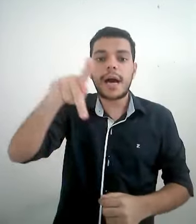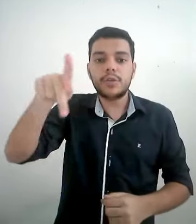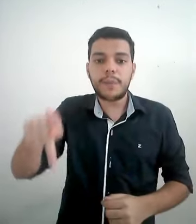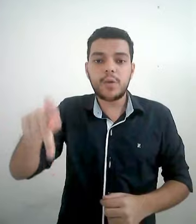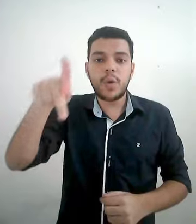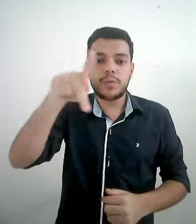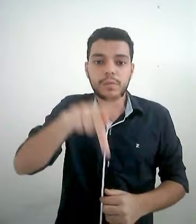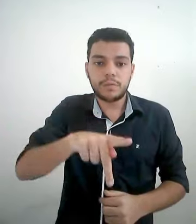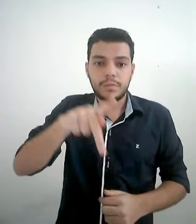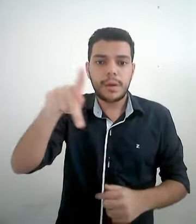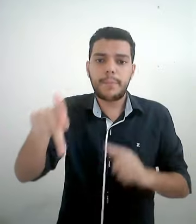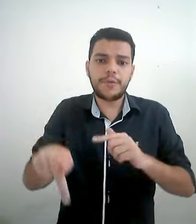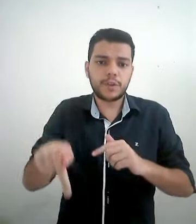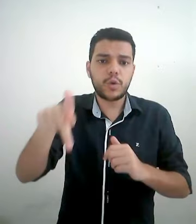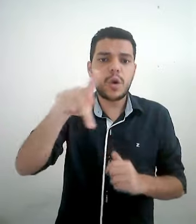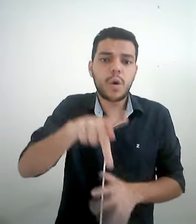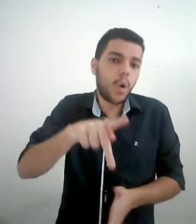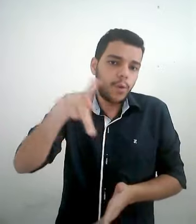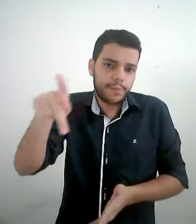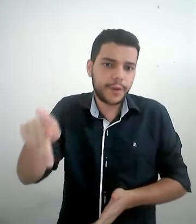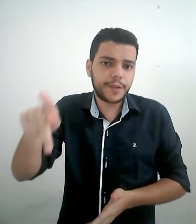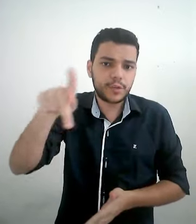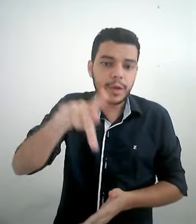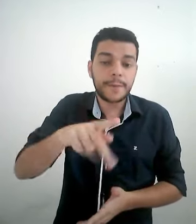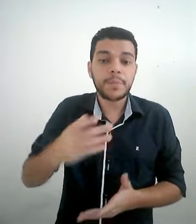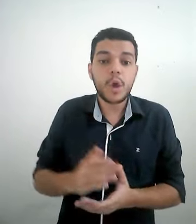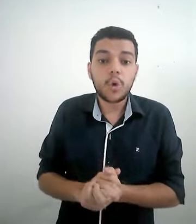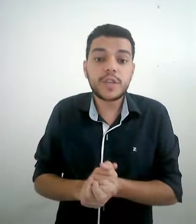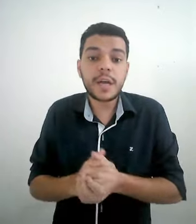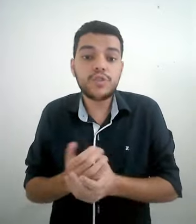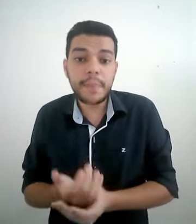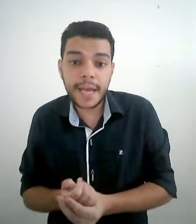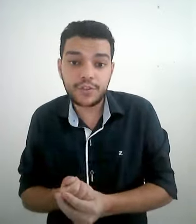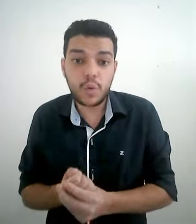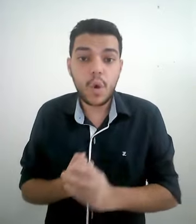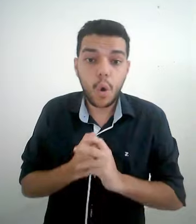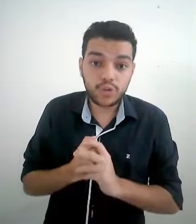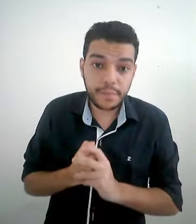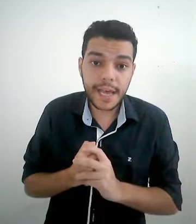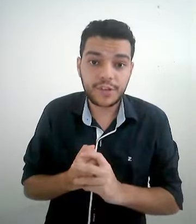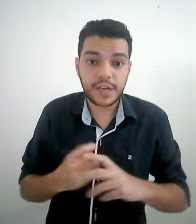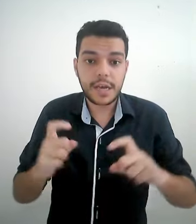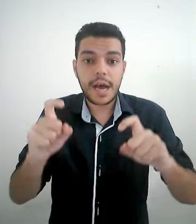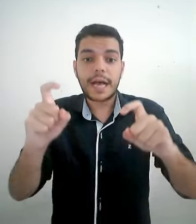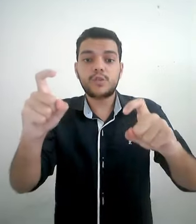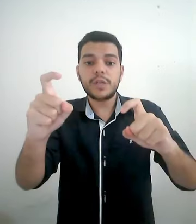lado para o outro. Professor ou professora. O sinal de médico ou de médica. As duas